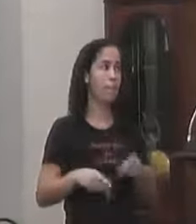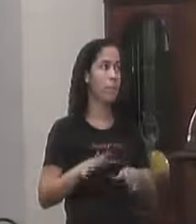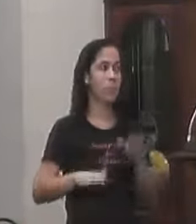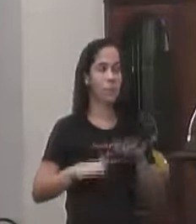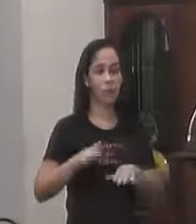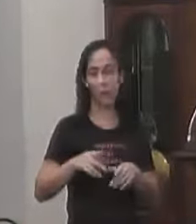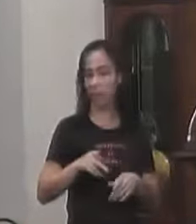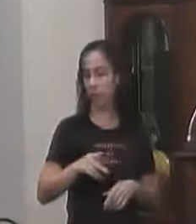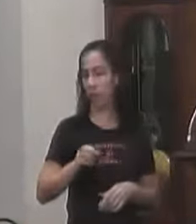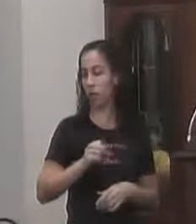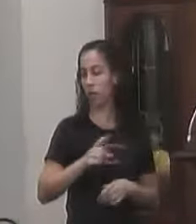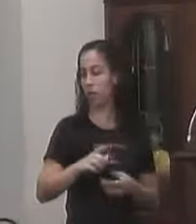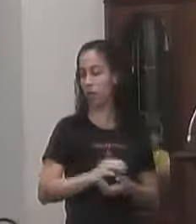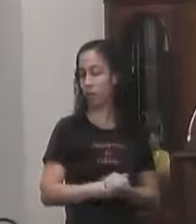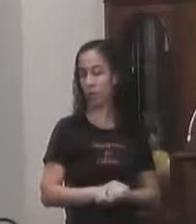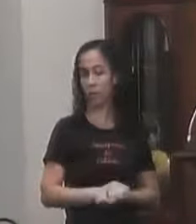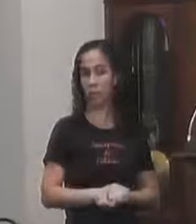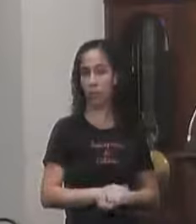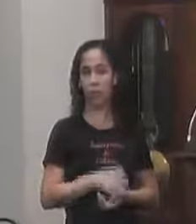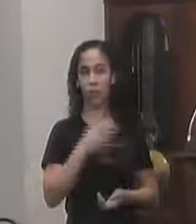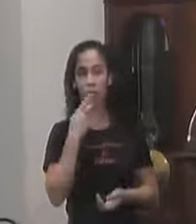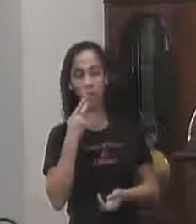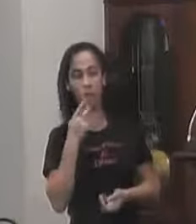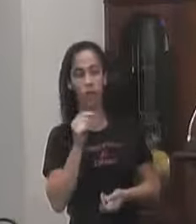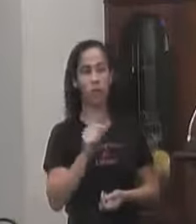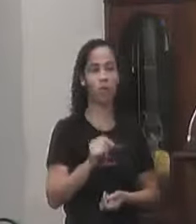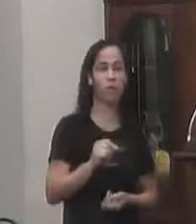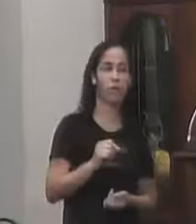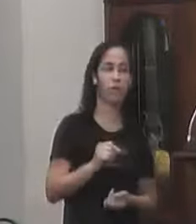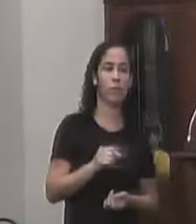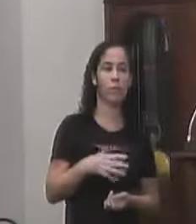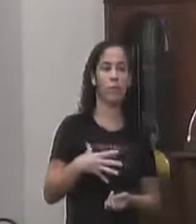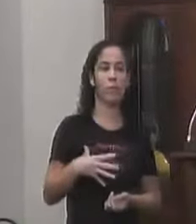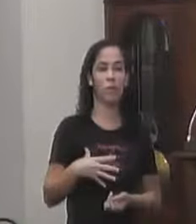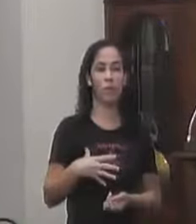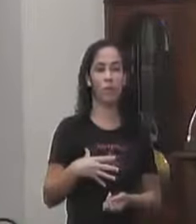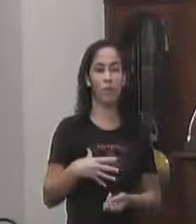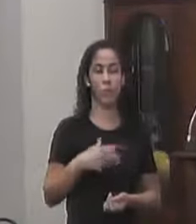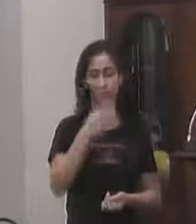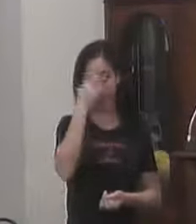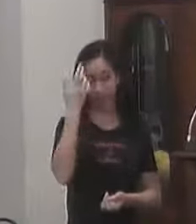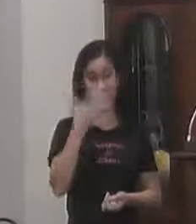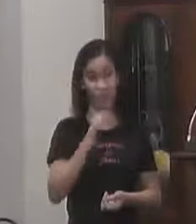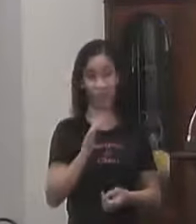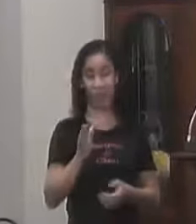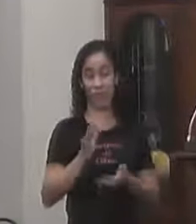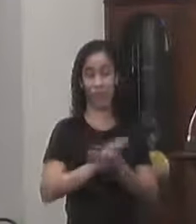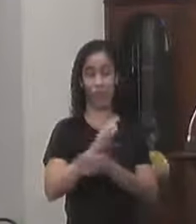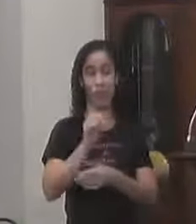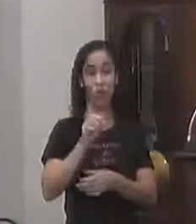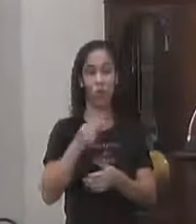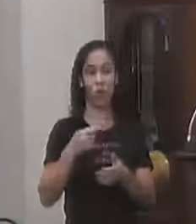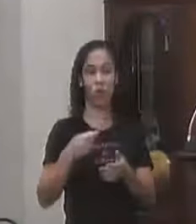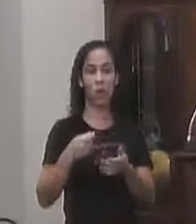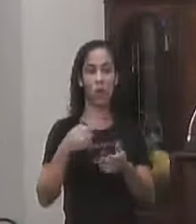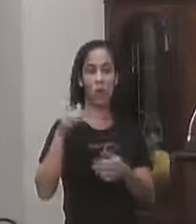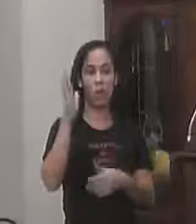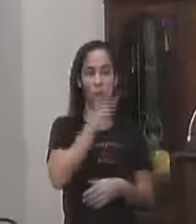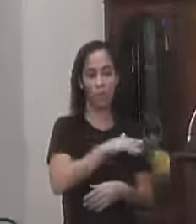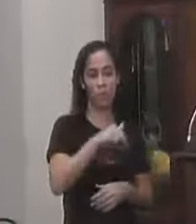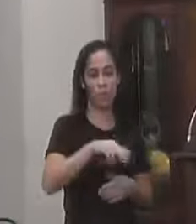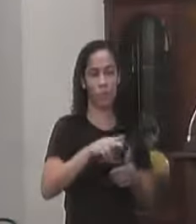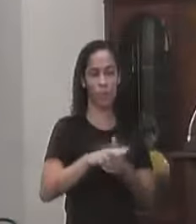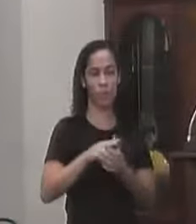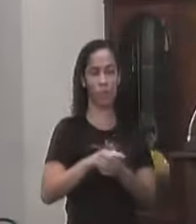as vezes Professor Rafael Vossa Excelência Fala aqui Nos filhos do desastre E eles estão aí Solto E